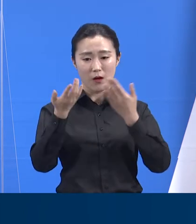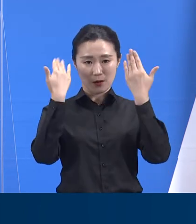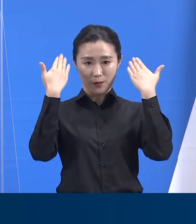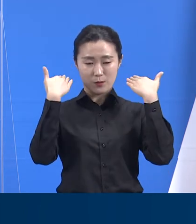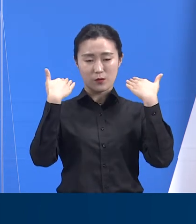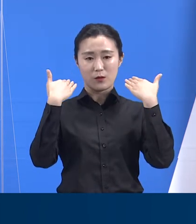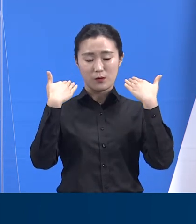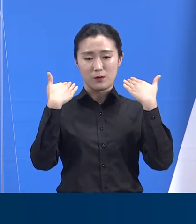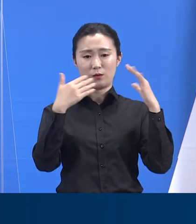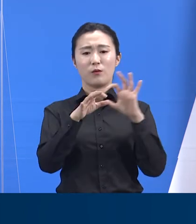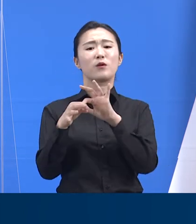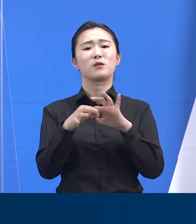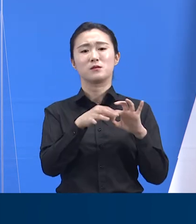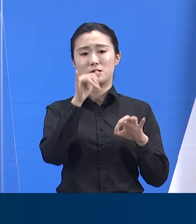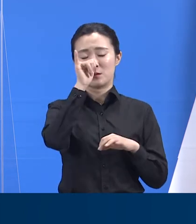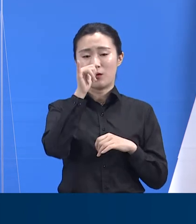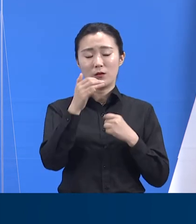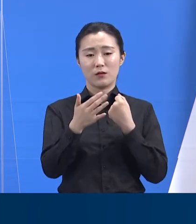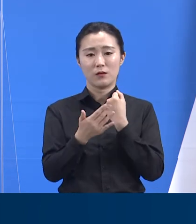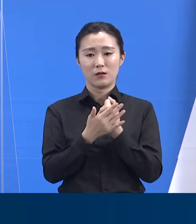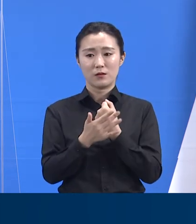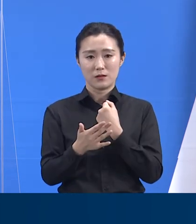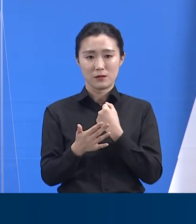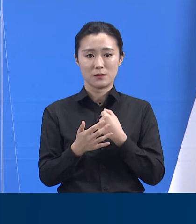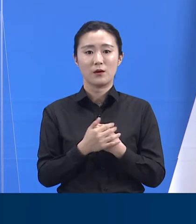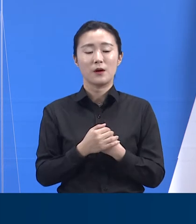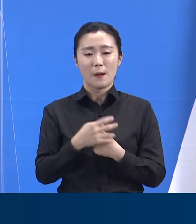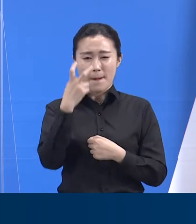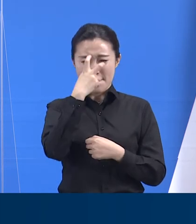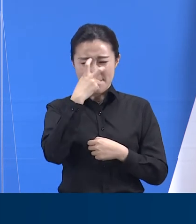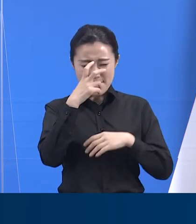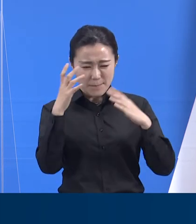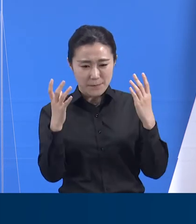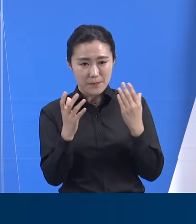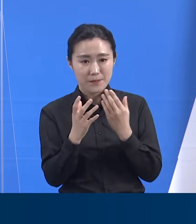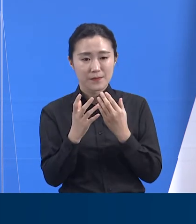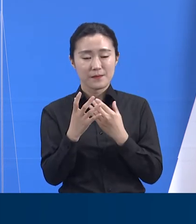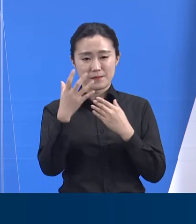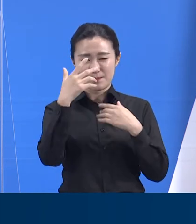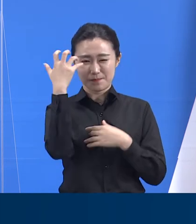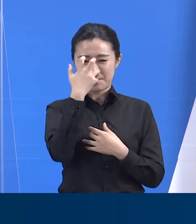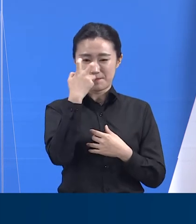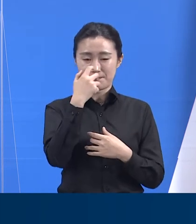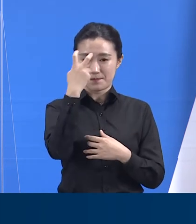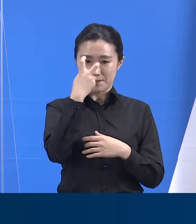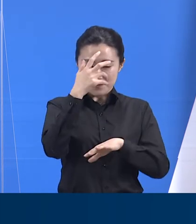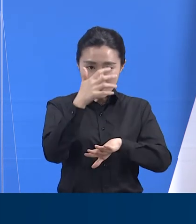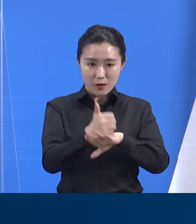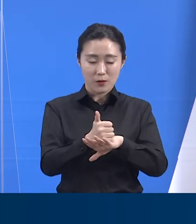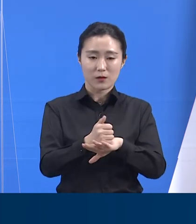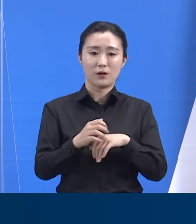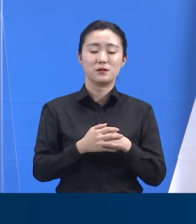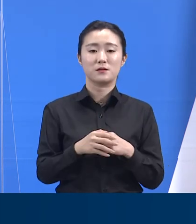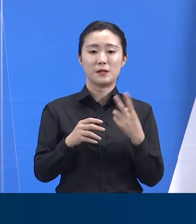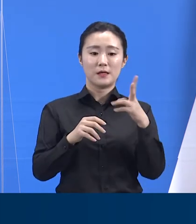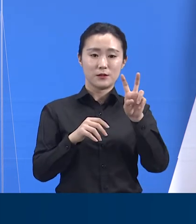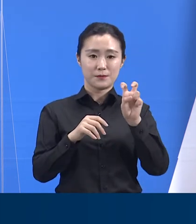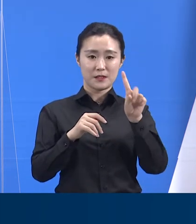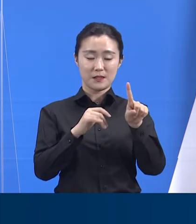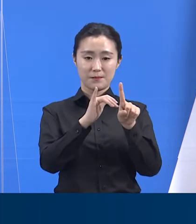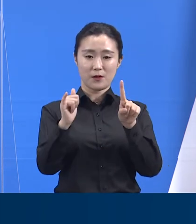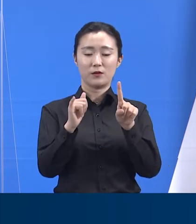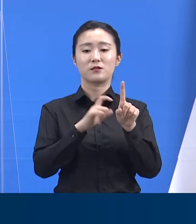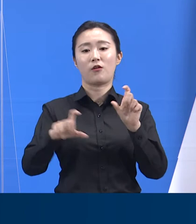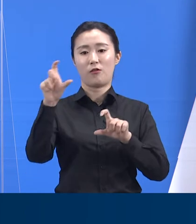21일까지 21명이 추가로 확진 판정을 받으면서 22일 0시 기준 누적 확진자는